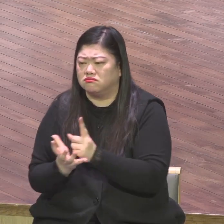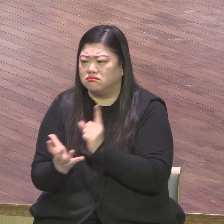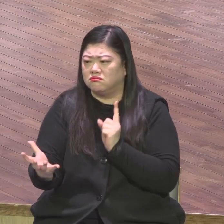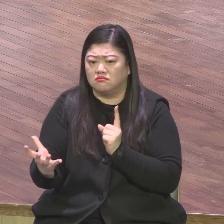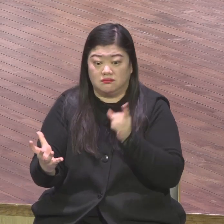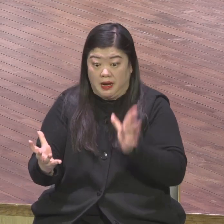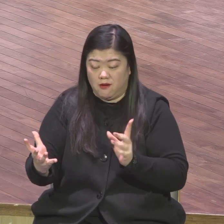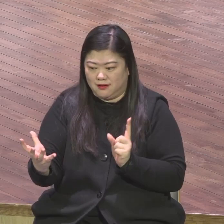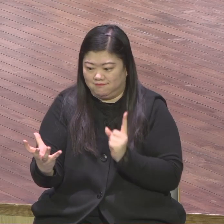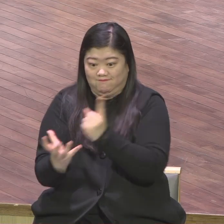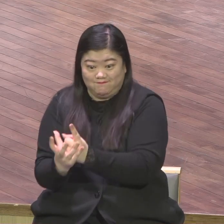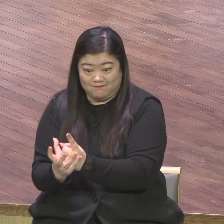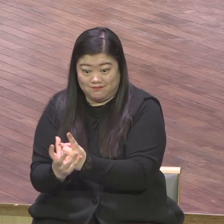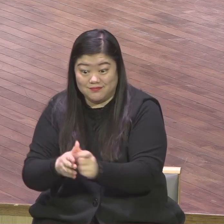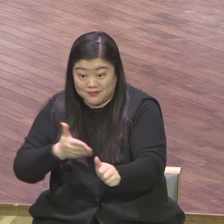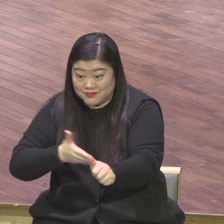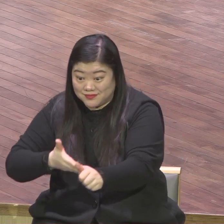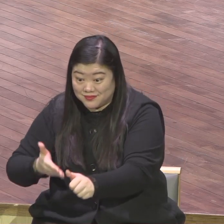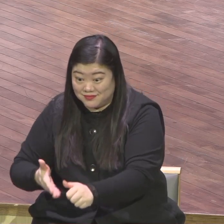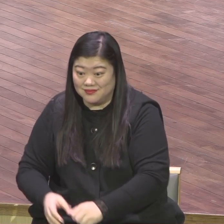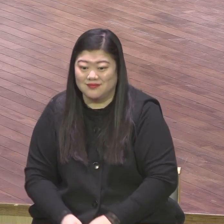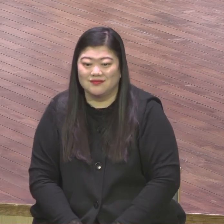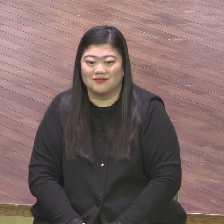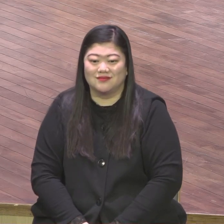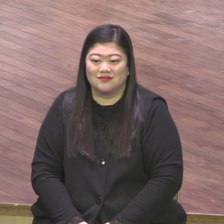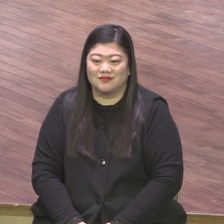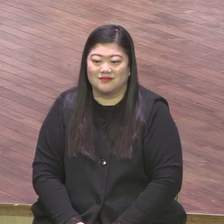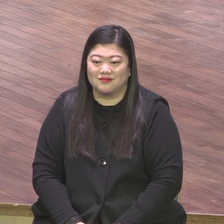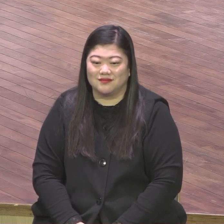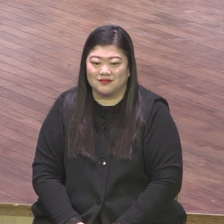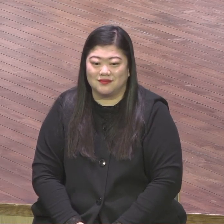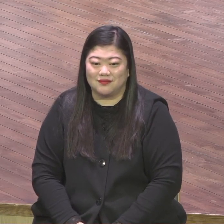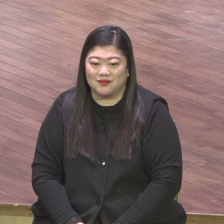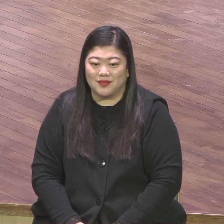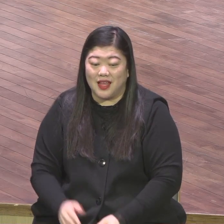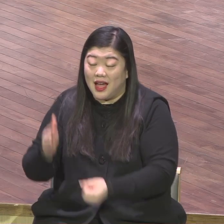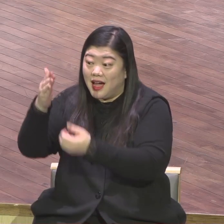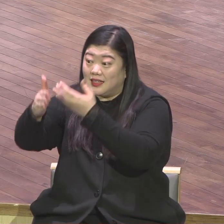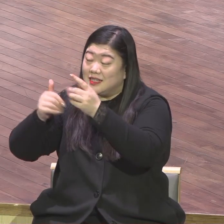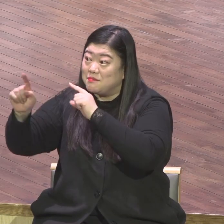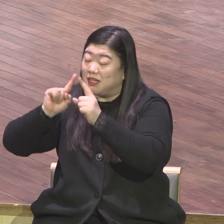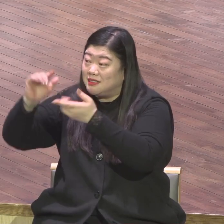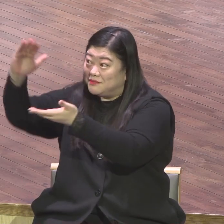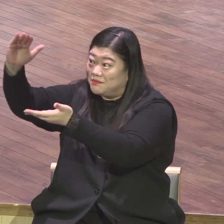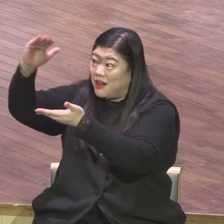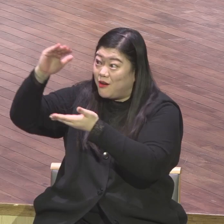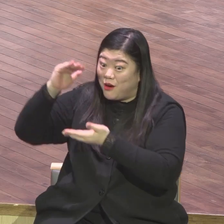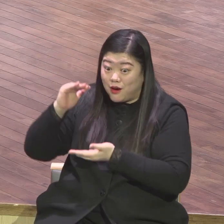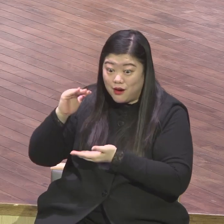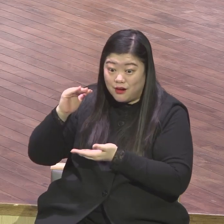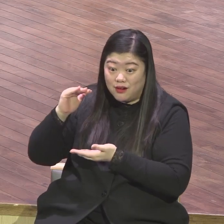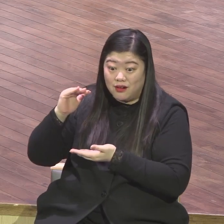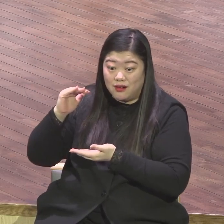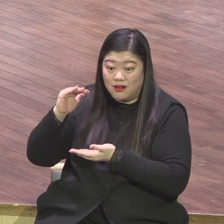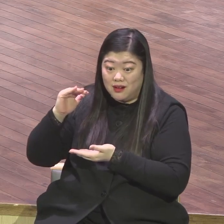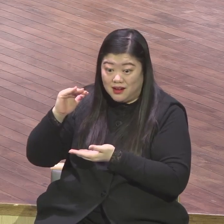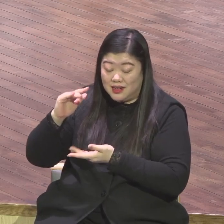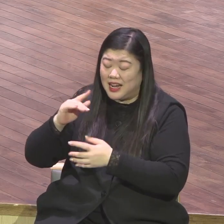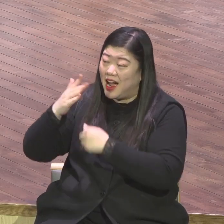이 하나님 주신 말씀 여러분 생각에는 지금 여러 문제 걸려가지고 만국을